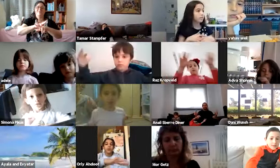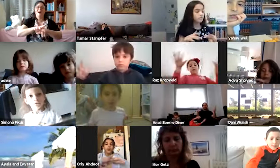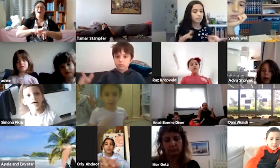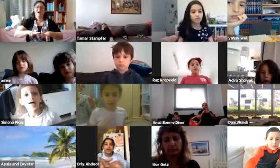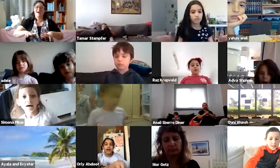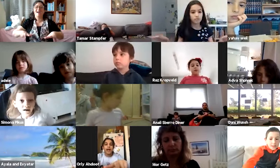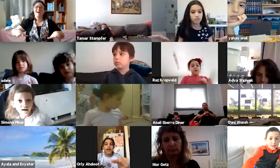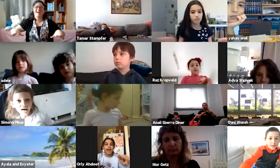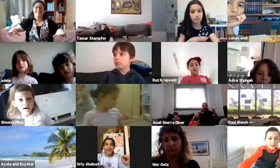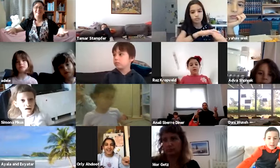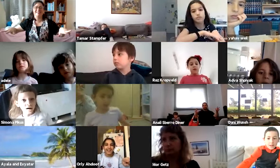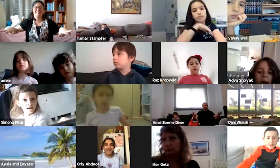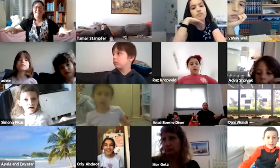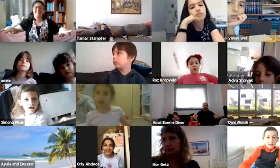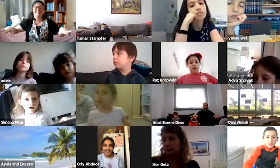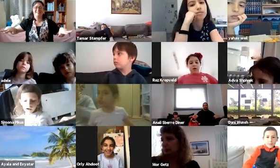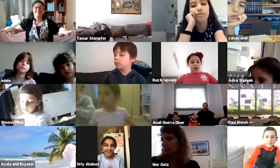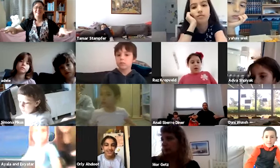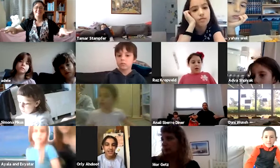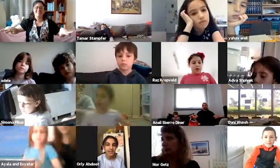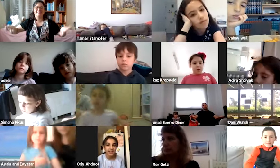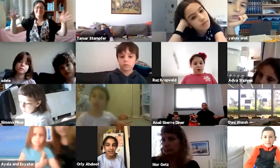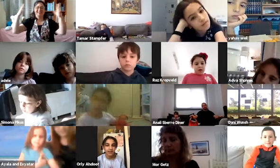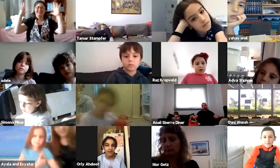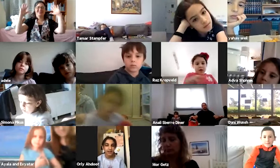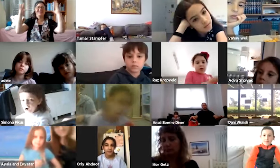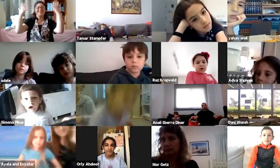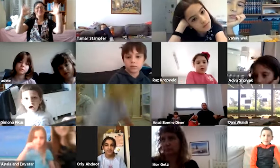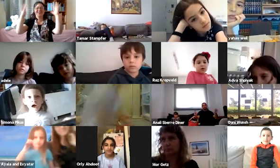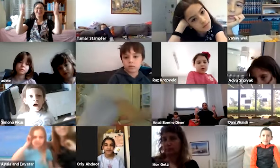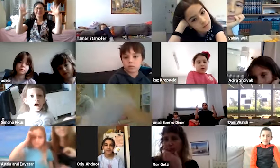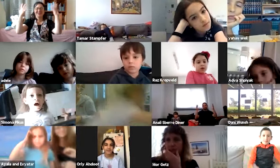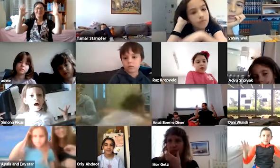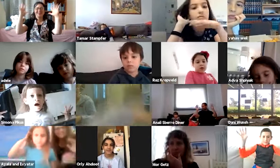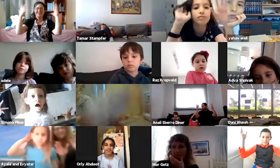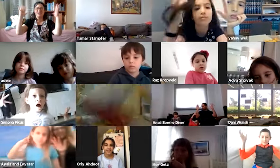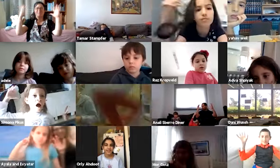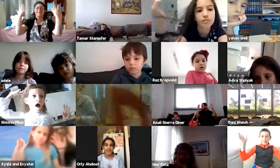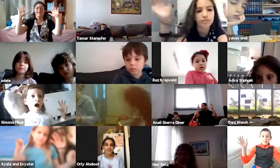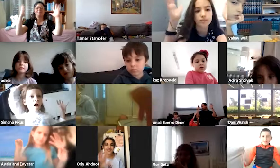שבשמיים ובארץ. כל הכבוד. כפיים לכם.